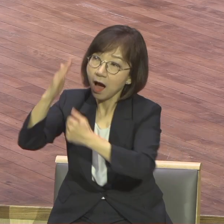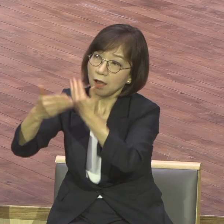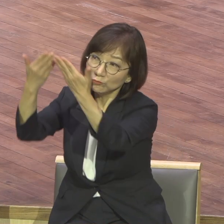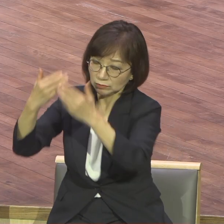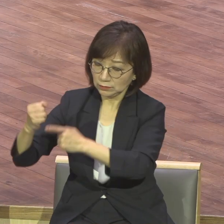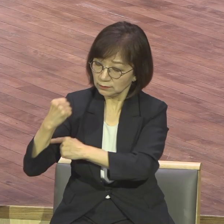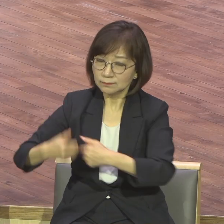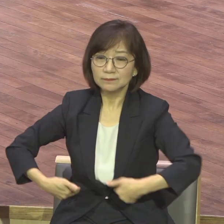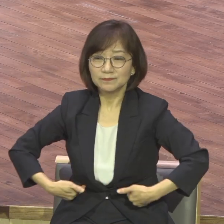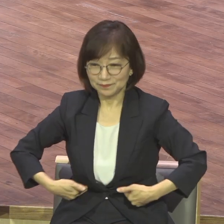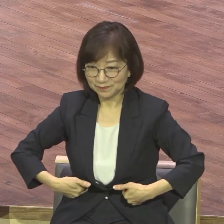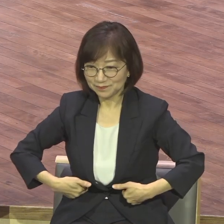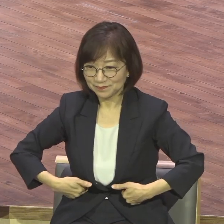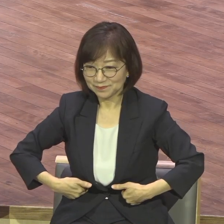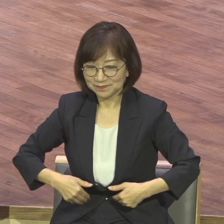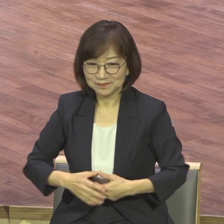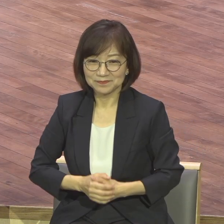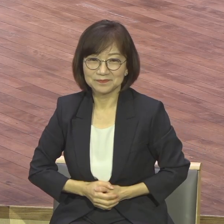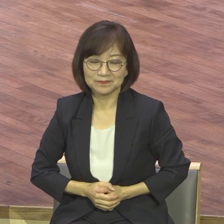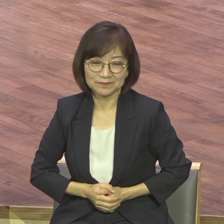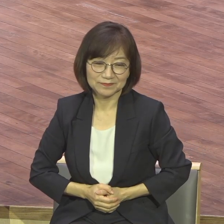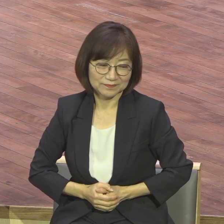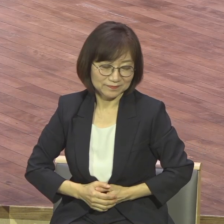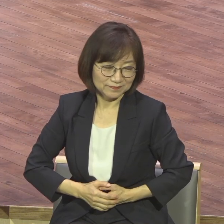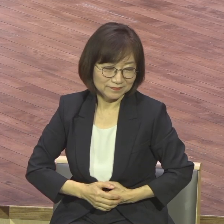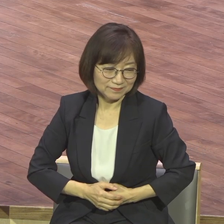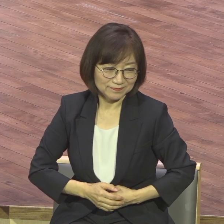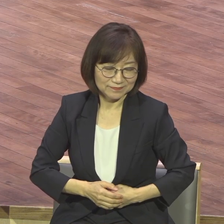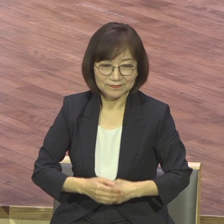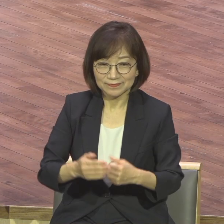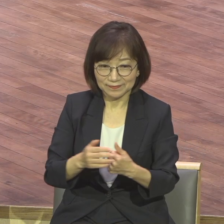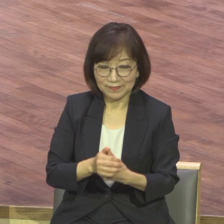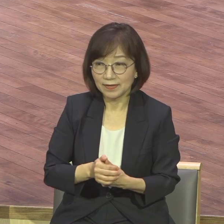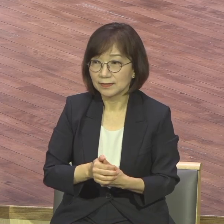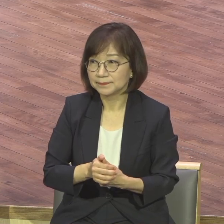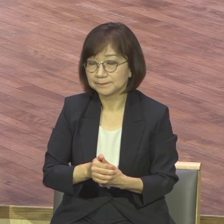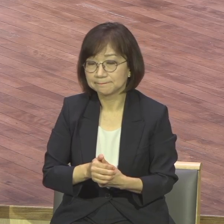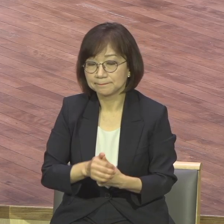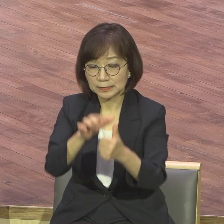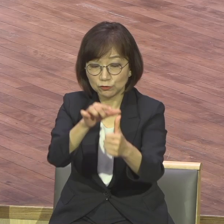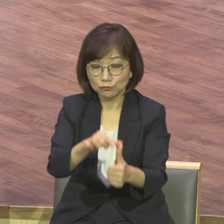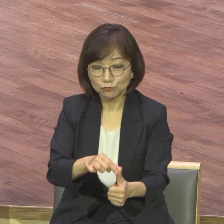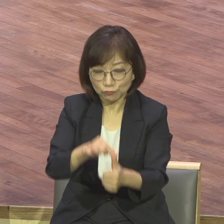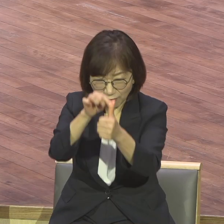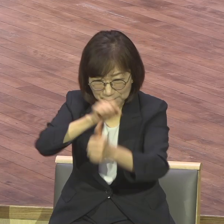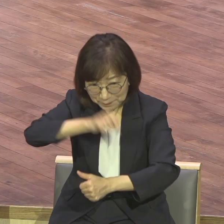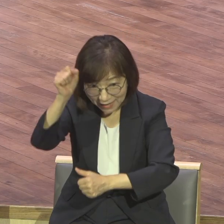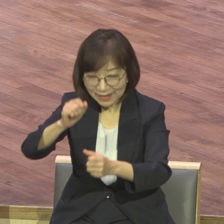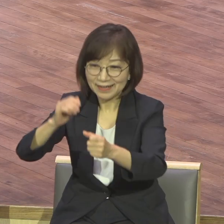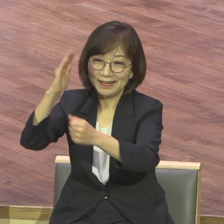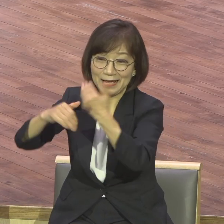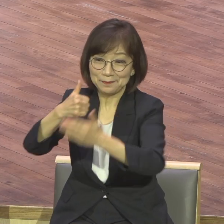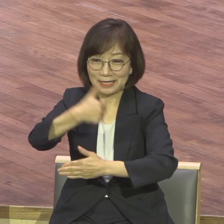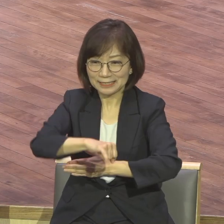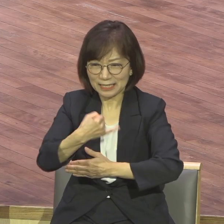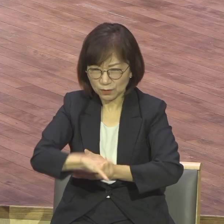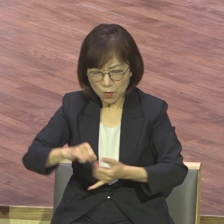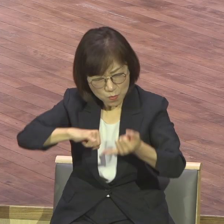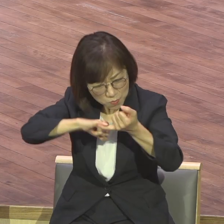그래서 한마디로 딱 말하면 구원받은 하나님의 자녀는 예배로 다 끝난다. 예배